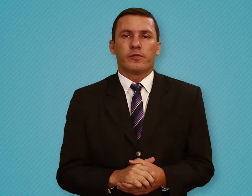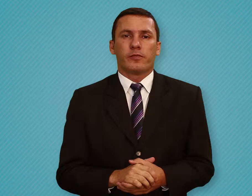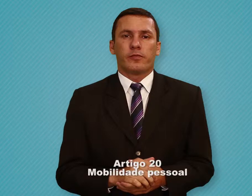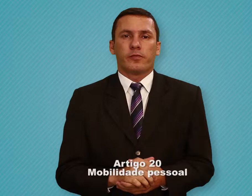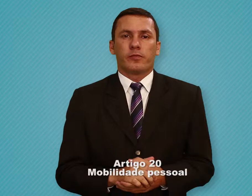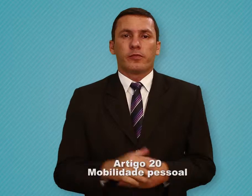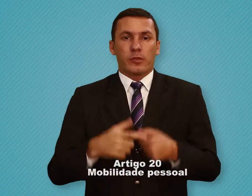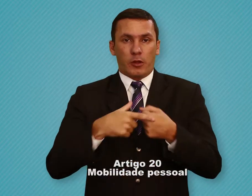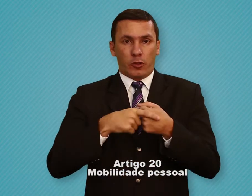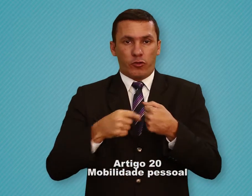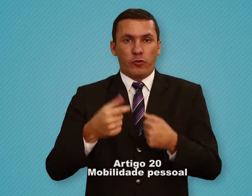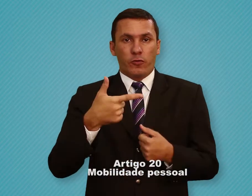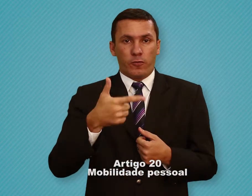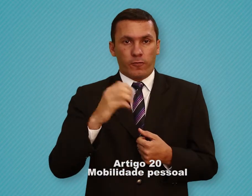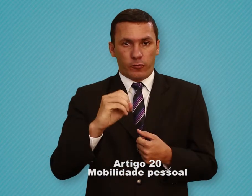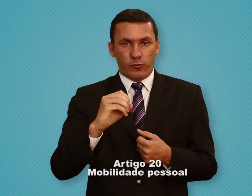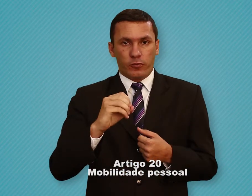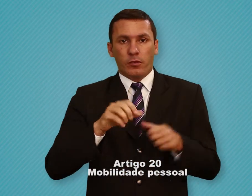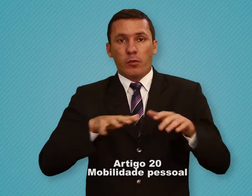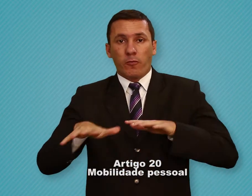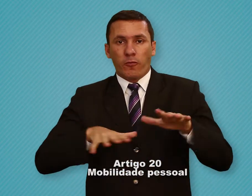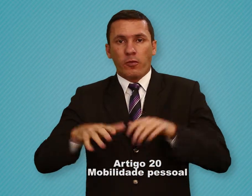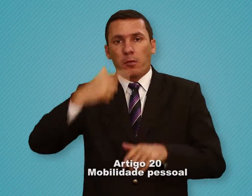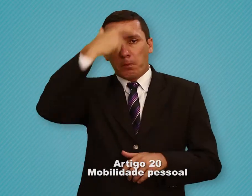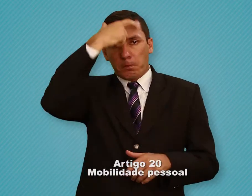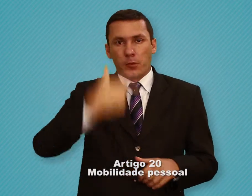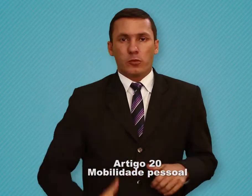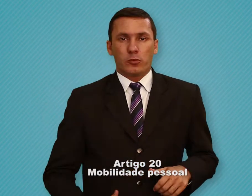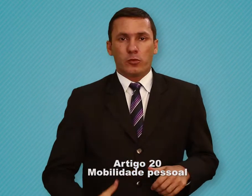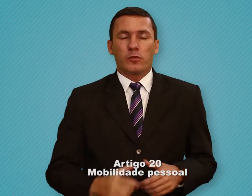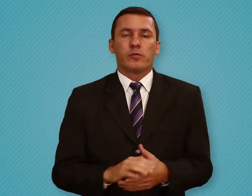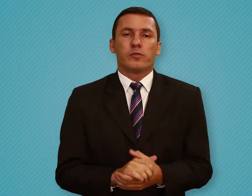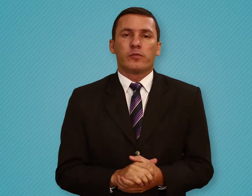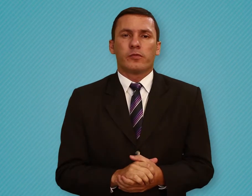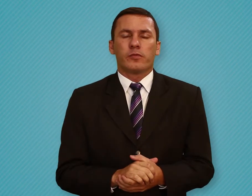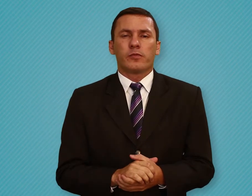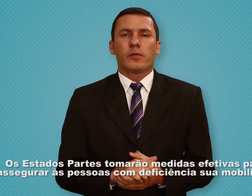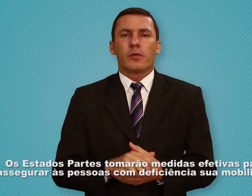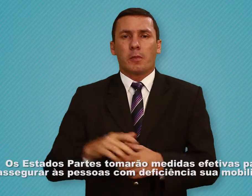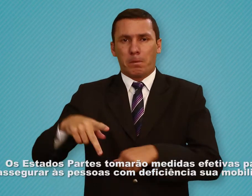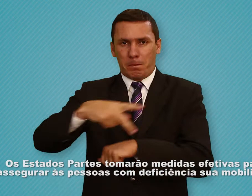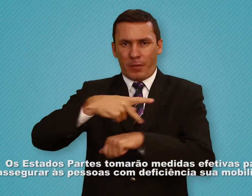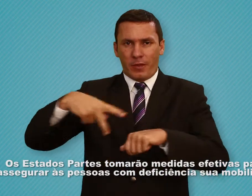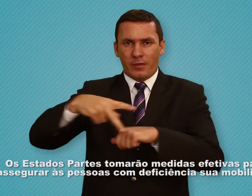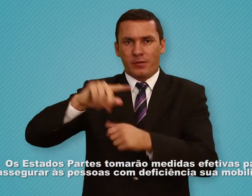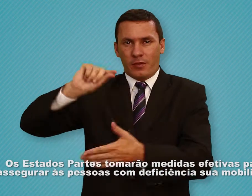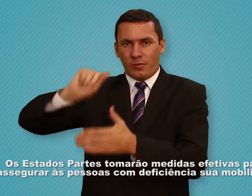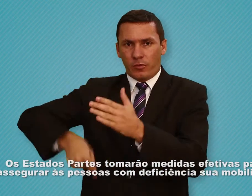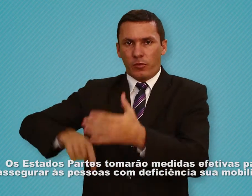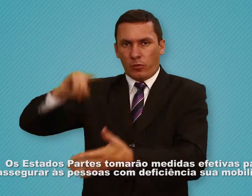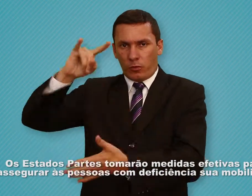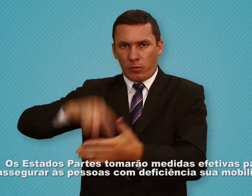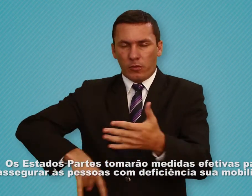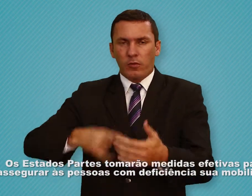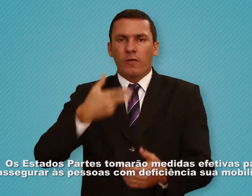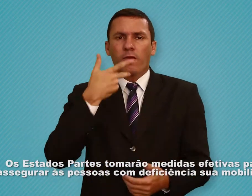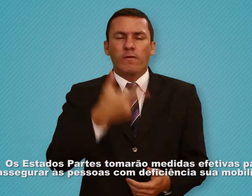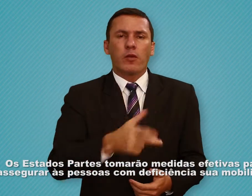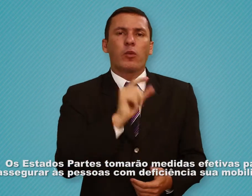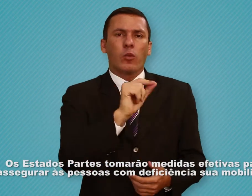Artigo 20. Mobilidade pessoal. Os Estados-partes tomarão medidas efetivas para assegurar